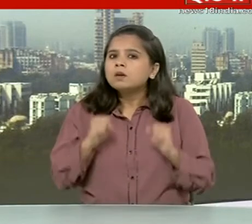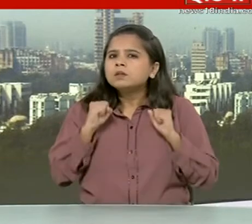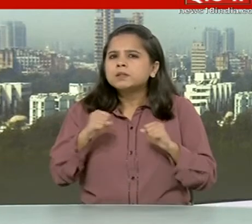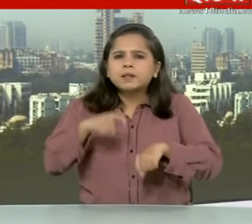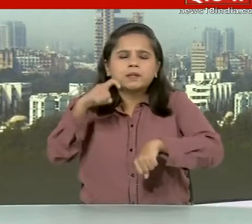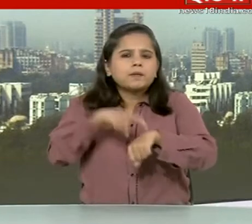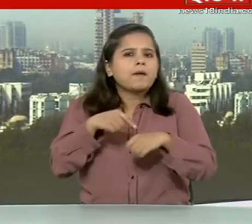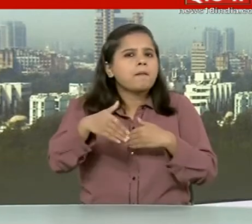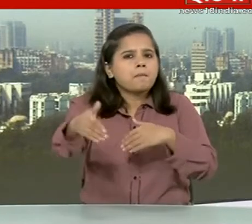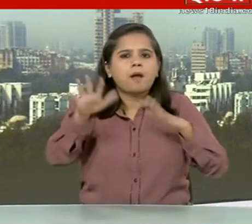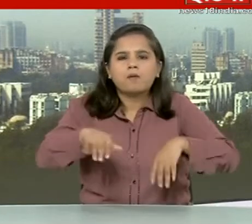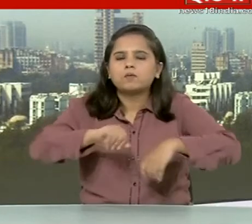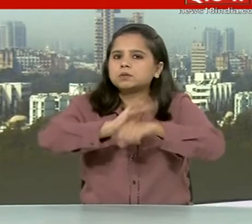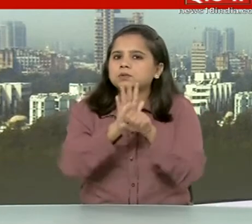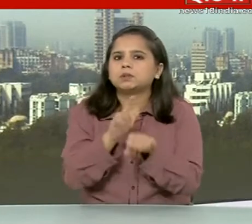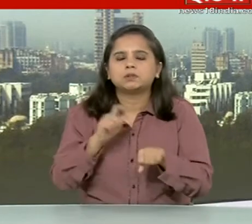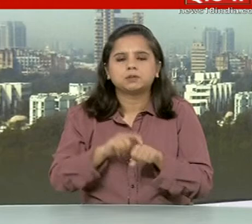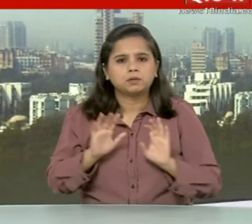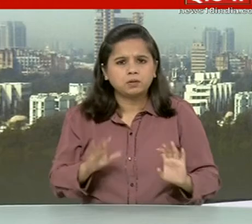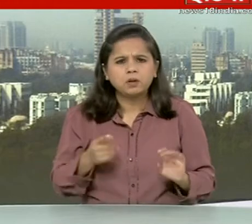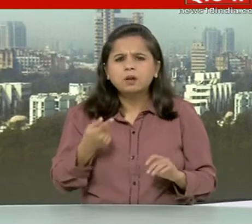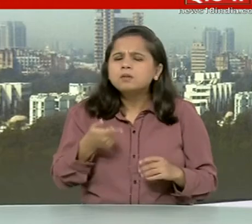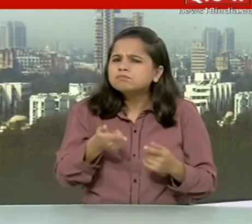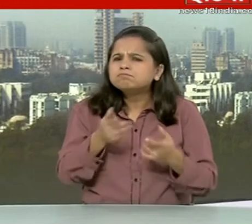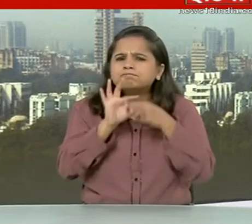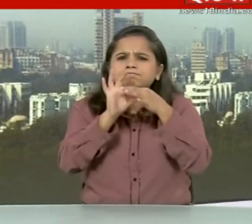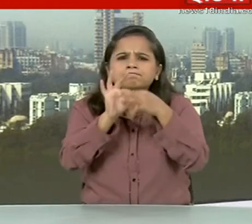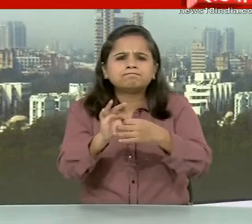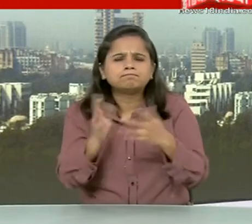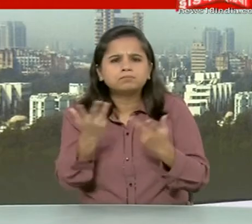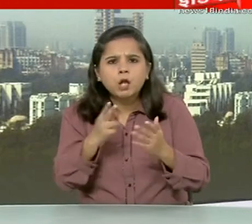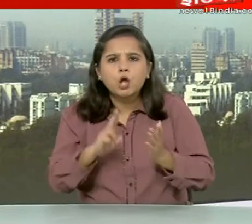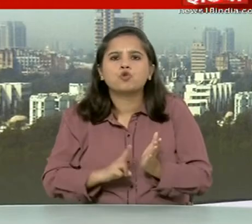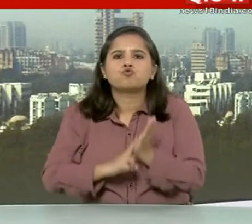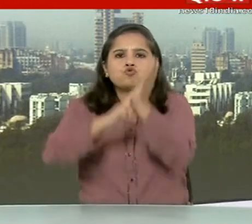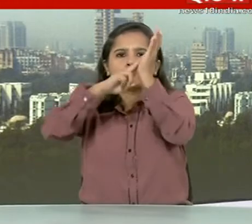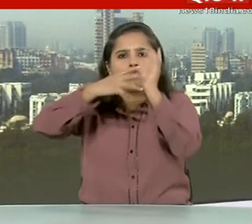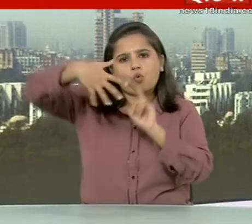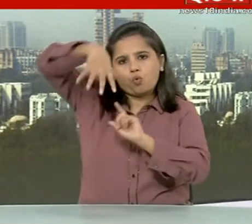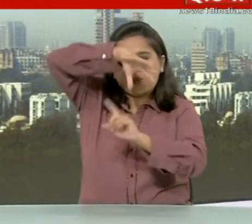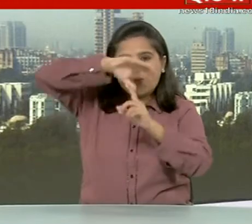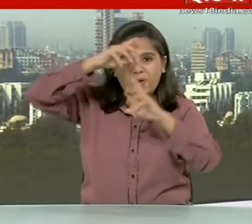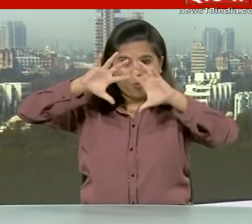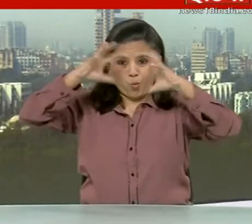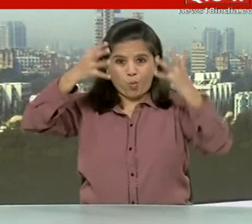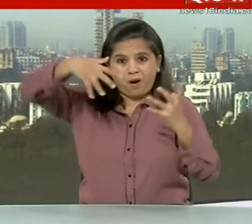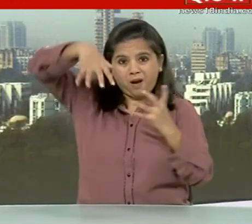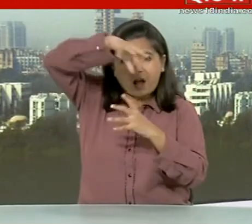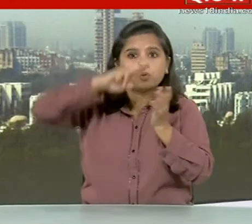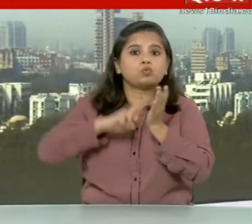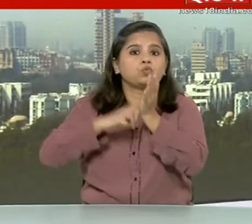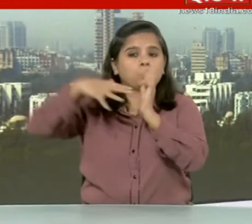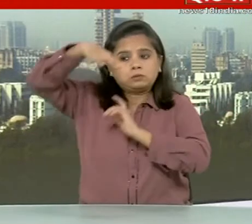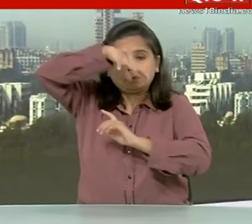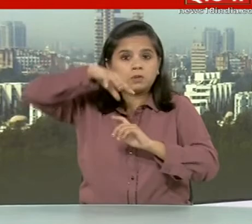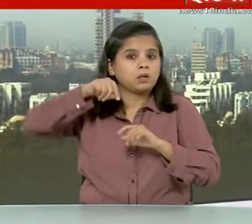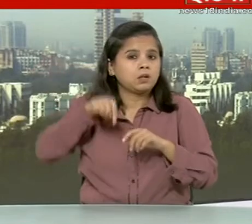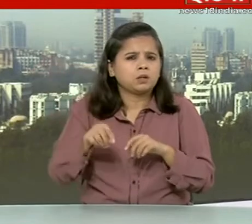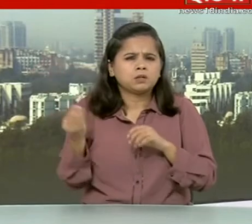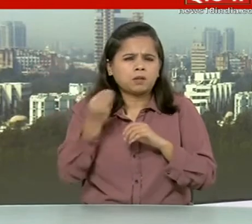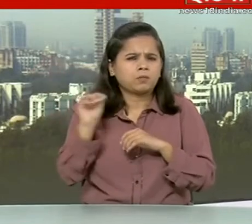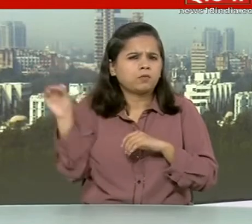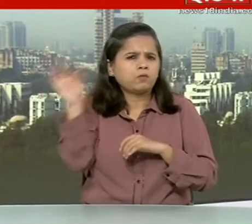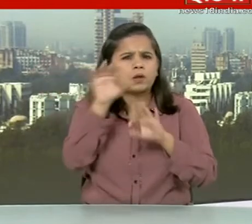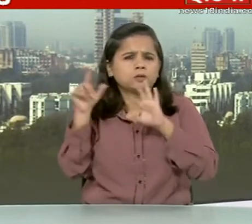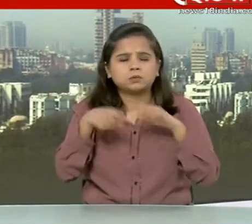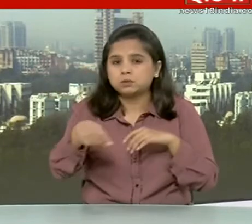जाएं The next few months are